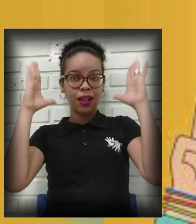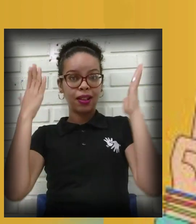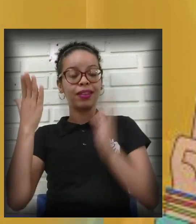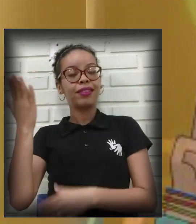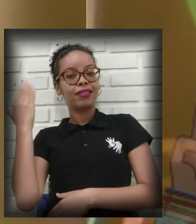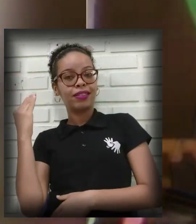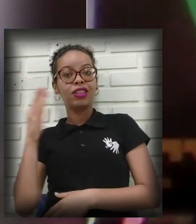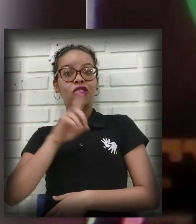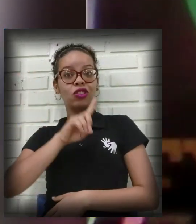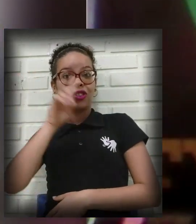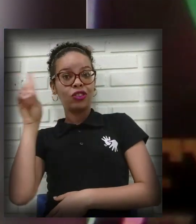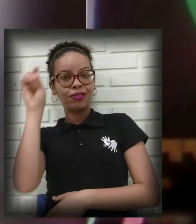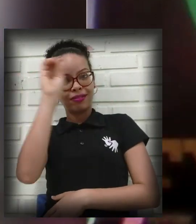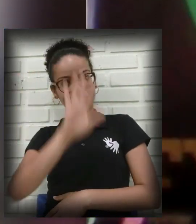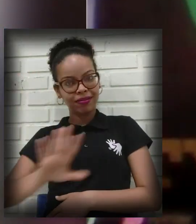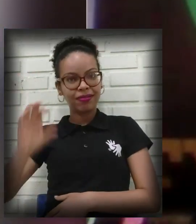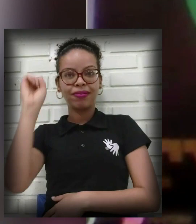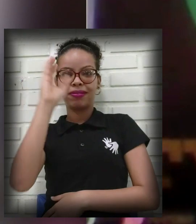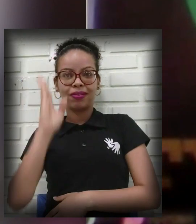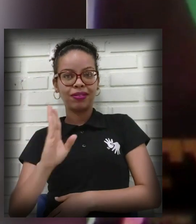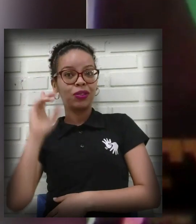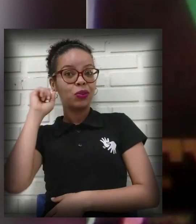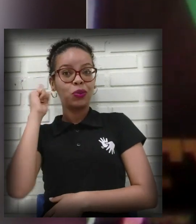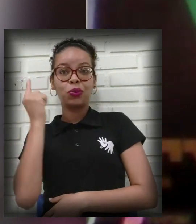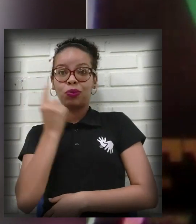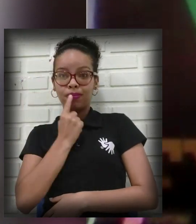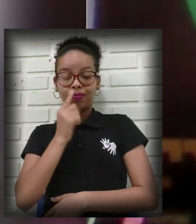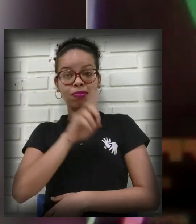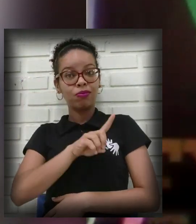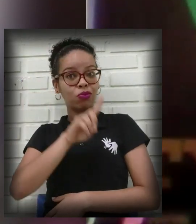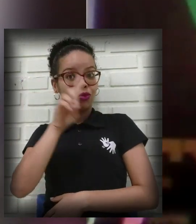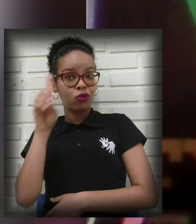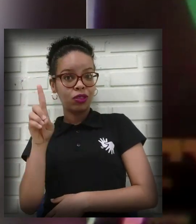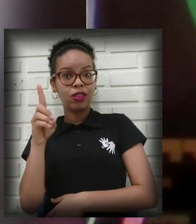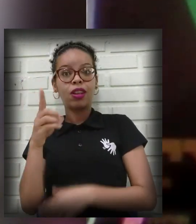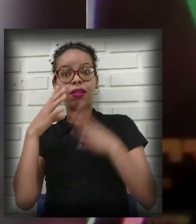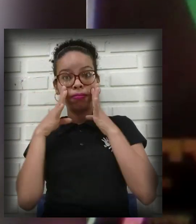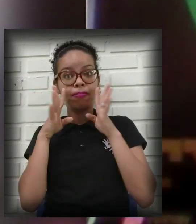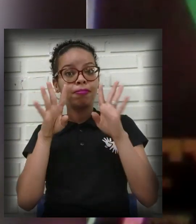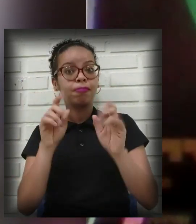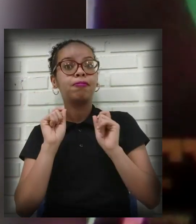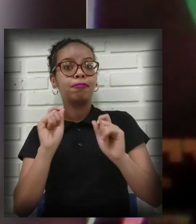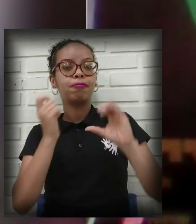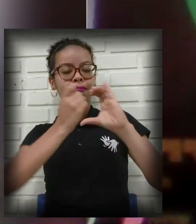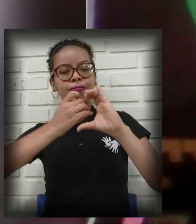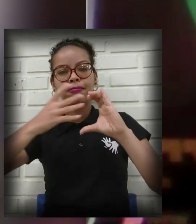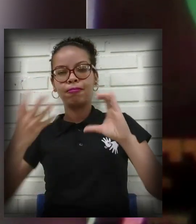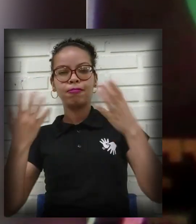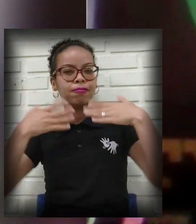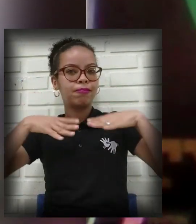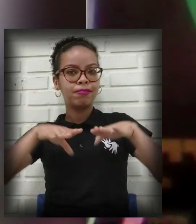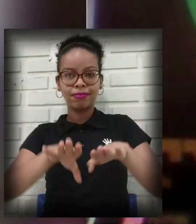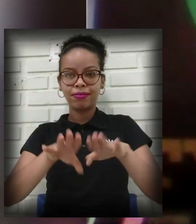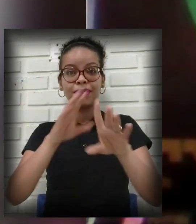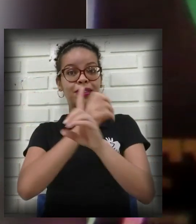do Surdo, né? Uma data que chama muito a atenção para os aspectos da inclusão social, políticas